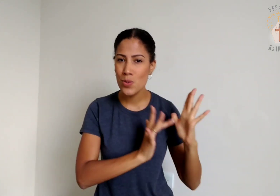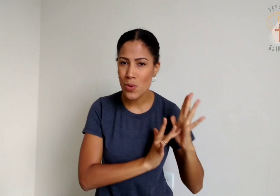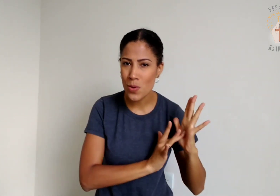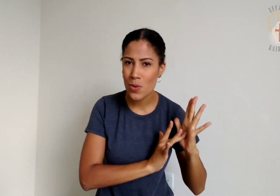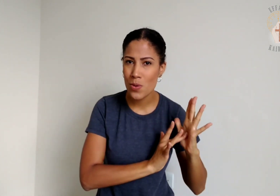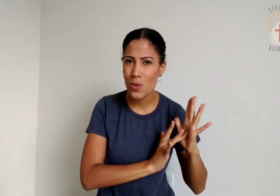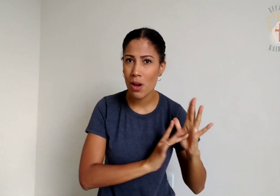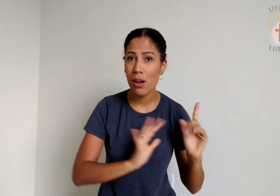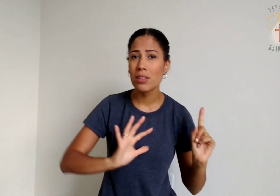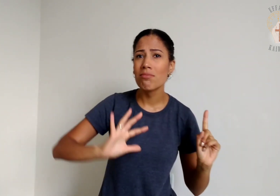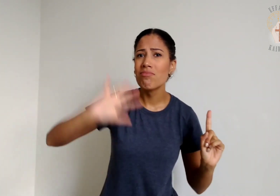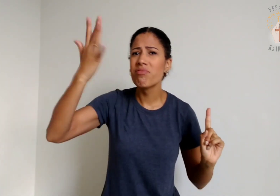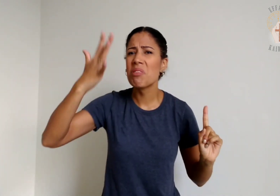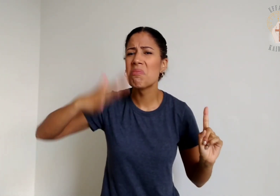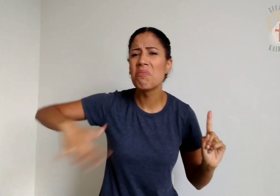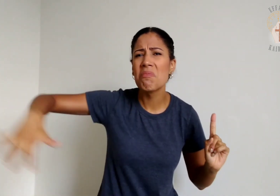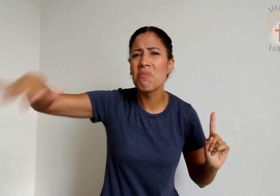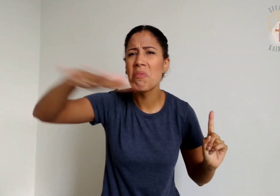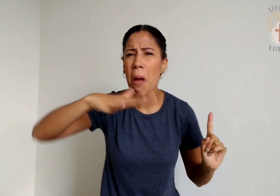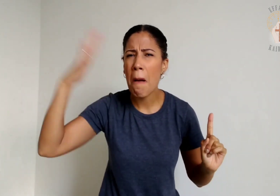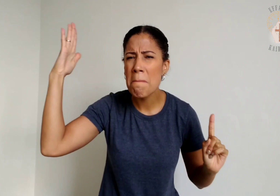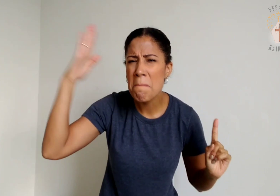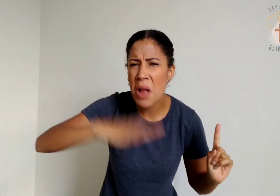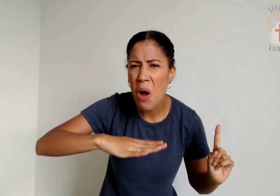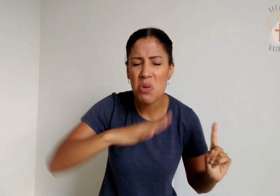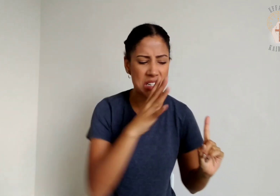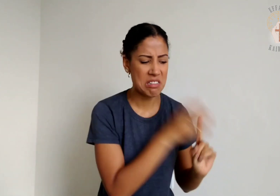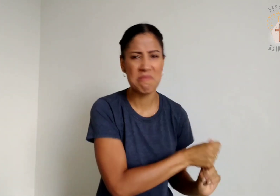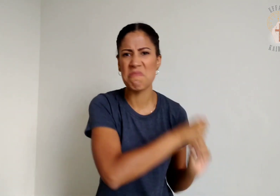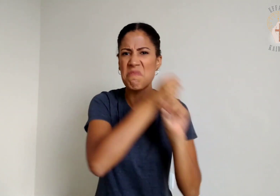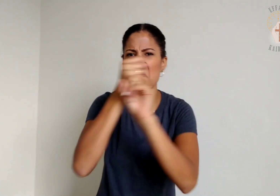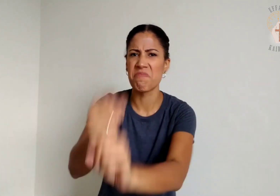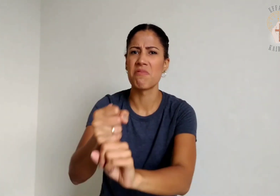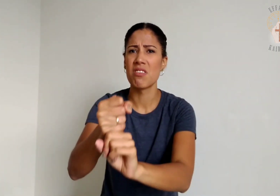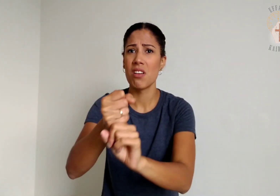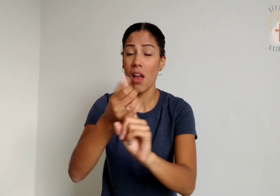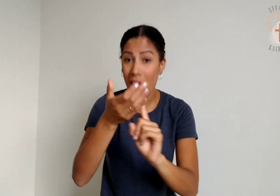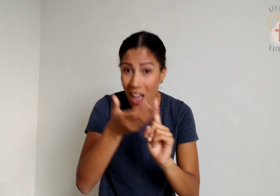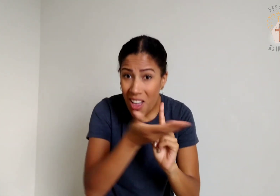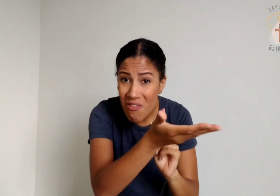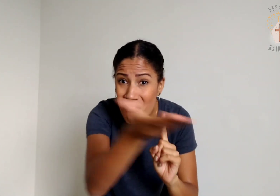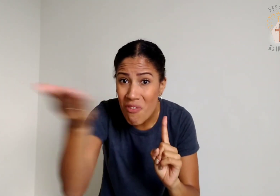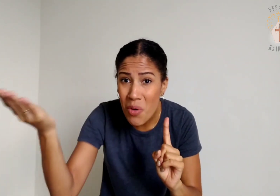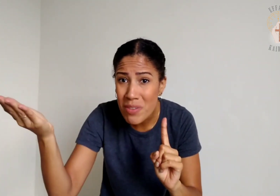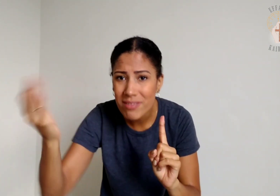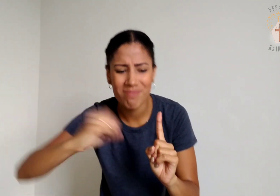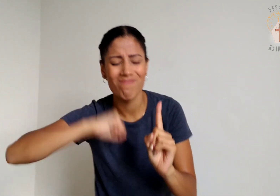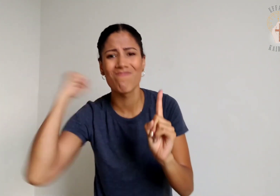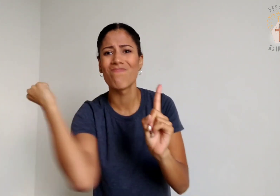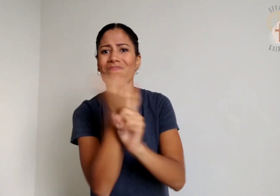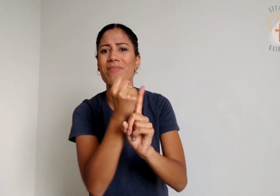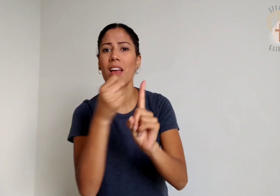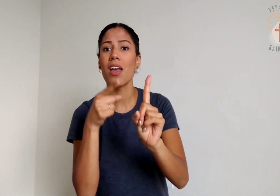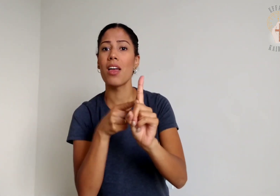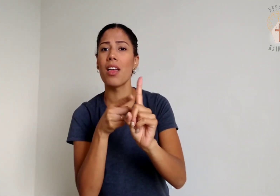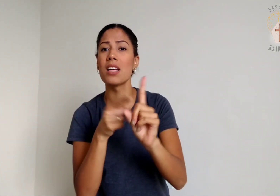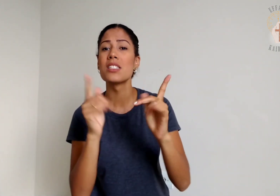que Jesus fosse entregue pelas mãos dos ímpios, e vós o